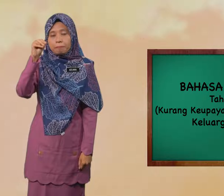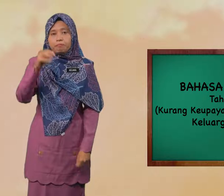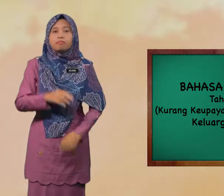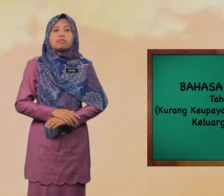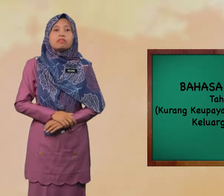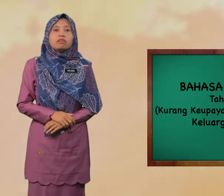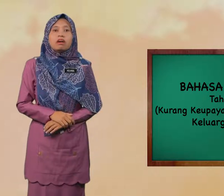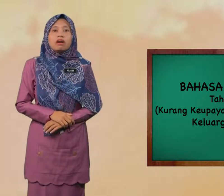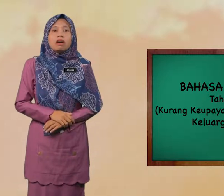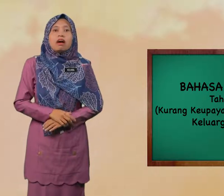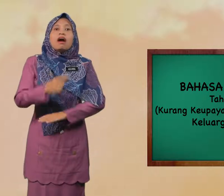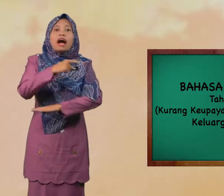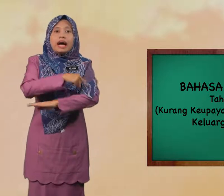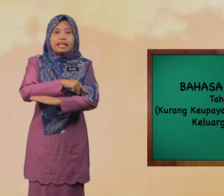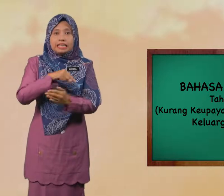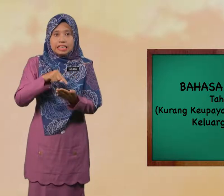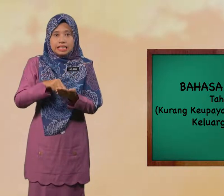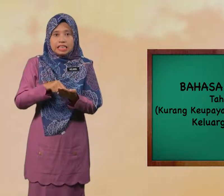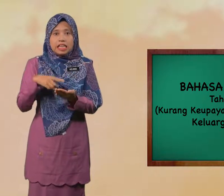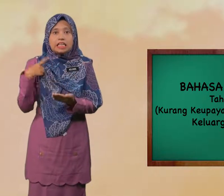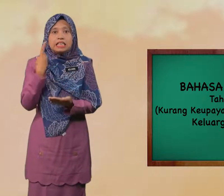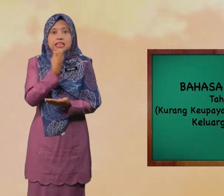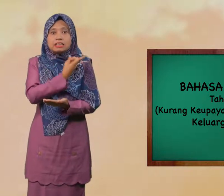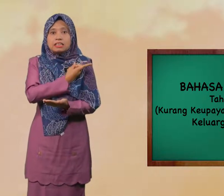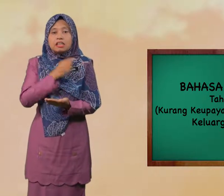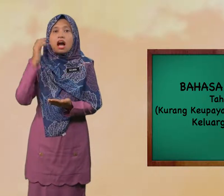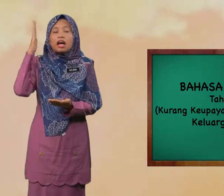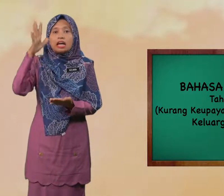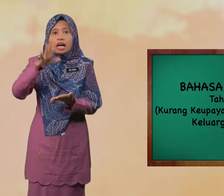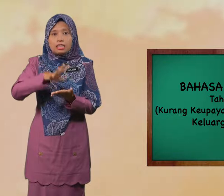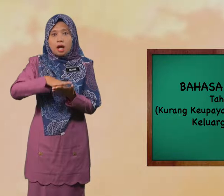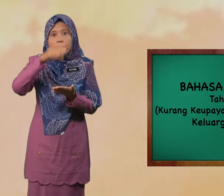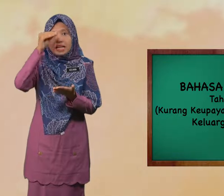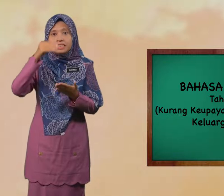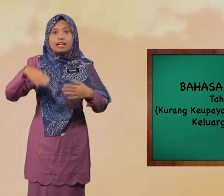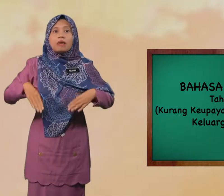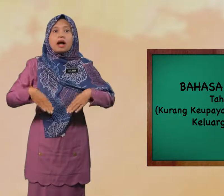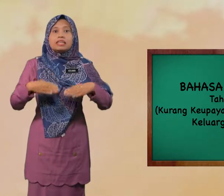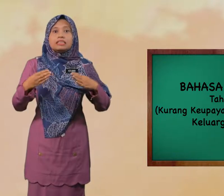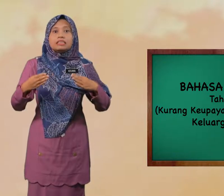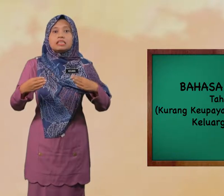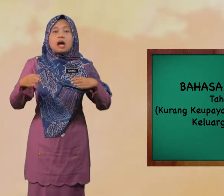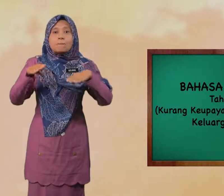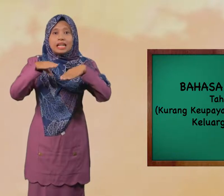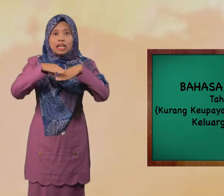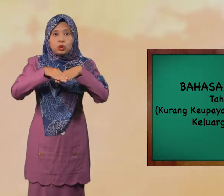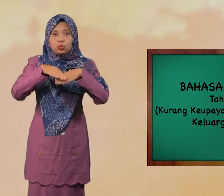Hari ini, kita akan belajar bahasa Melayu